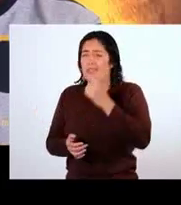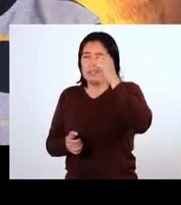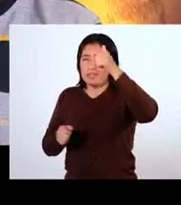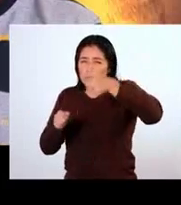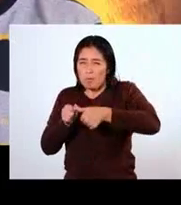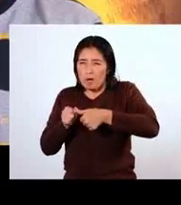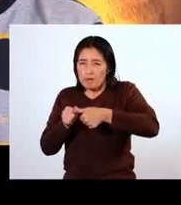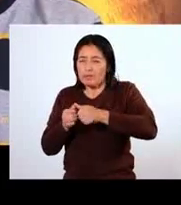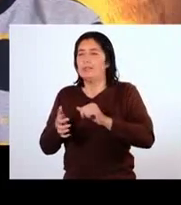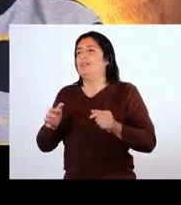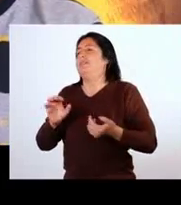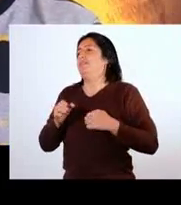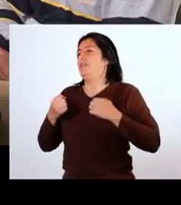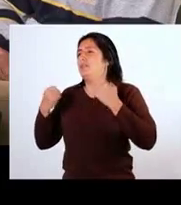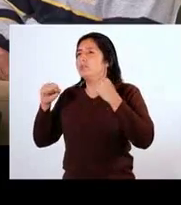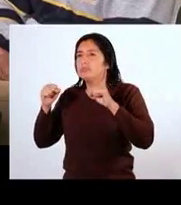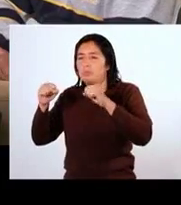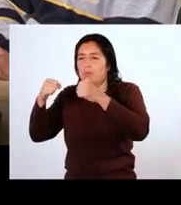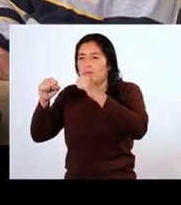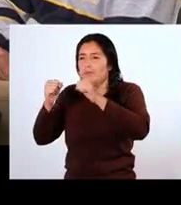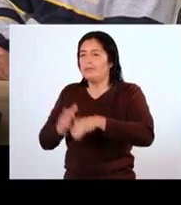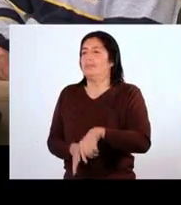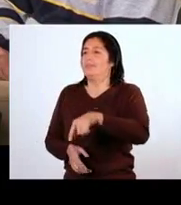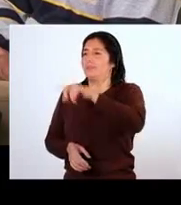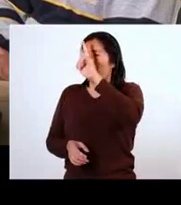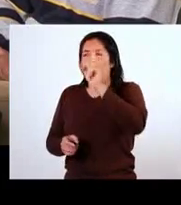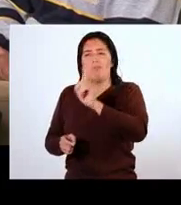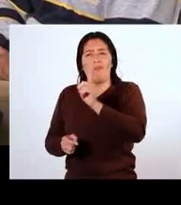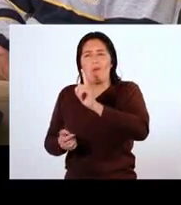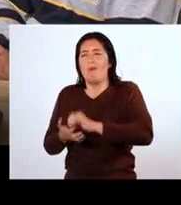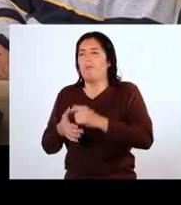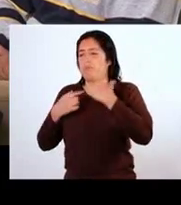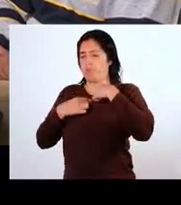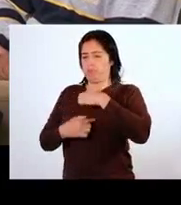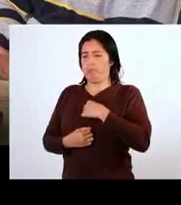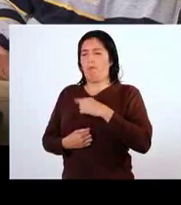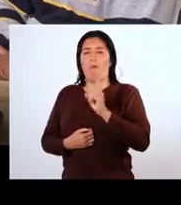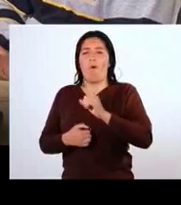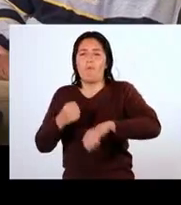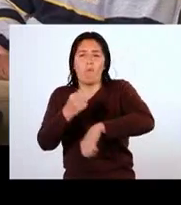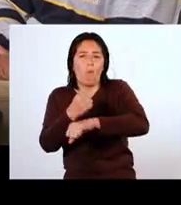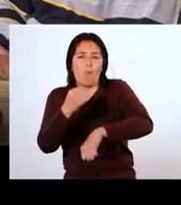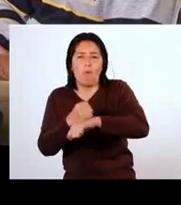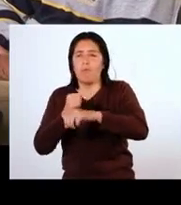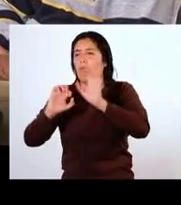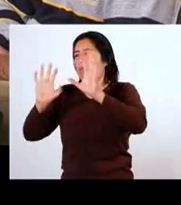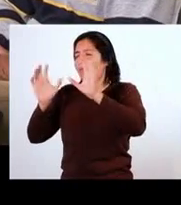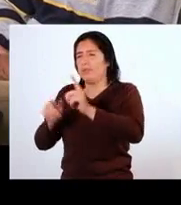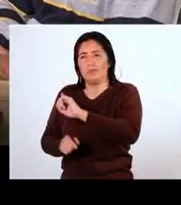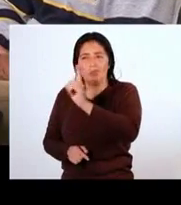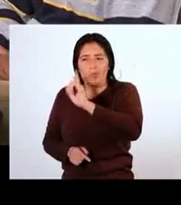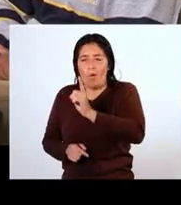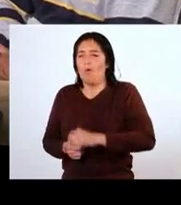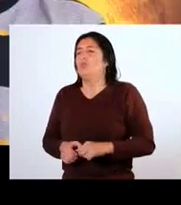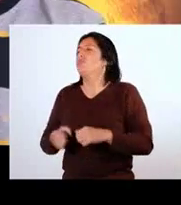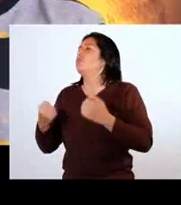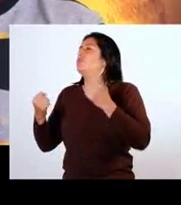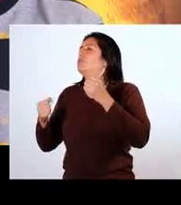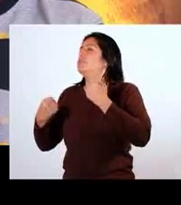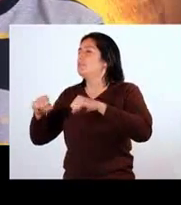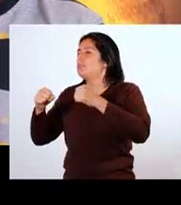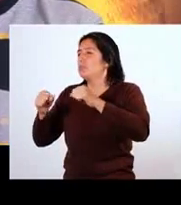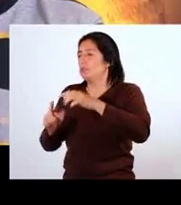especiales de Perú son los que nos llenan de medallas. No es el fútbol, no es el atletismo, la montación ni el vole. Son los atletas especiales los que nos traen